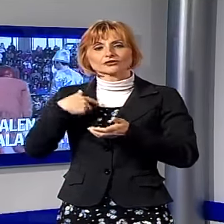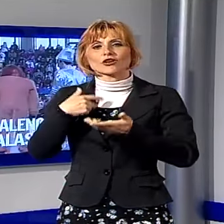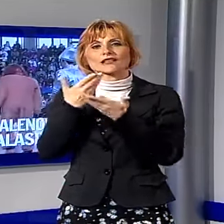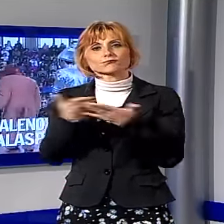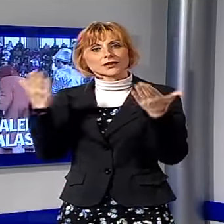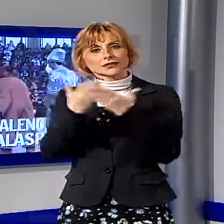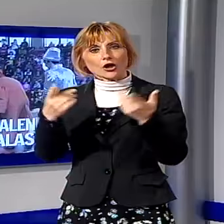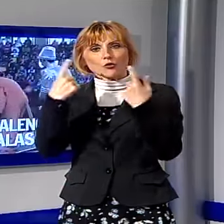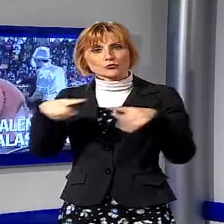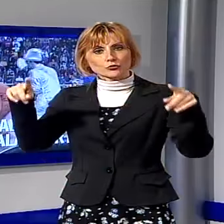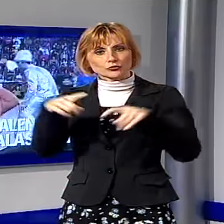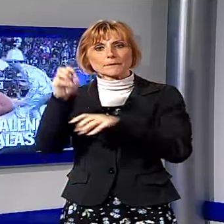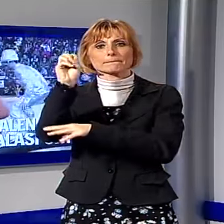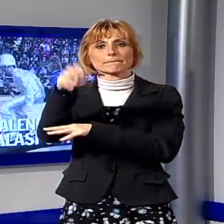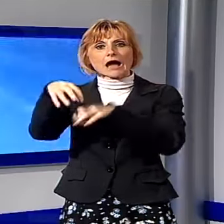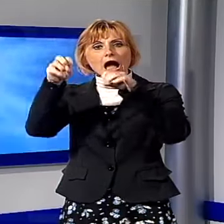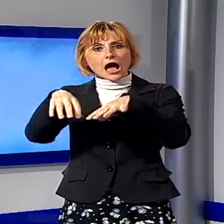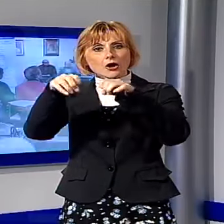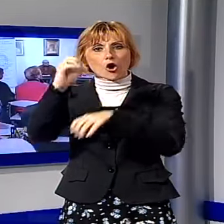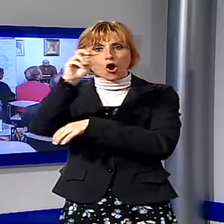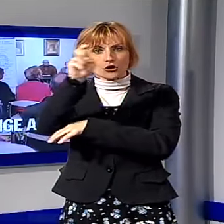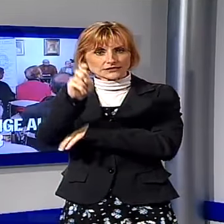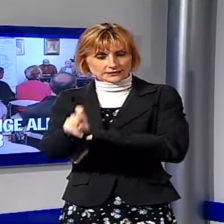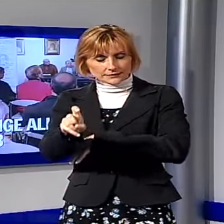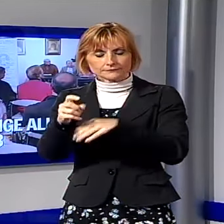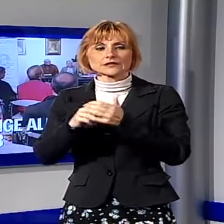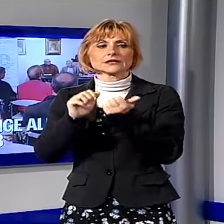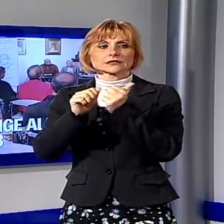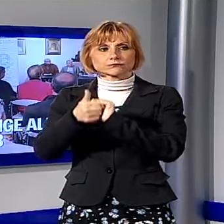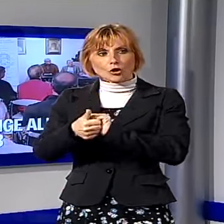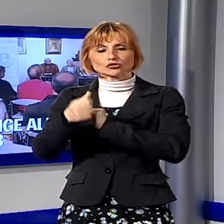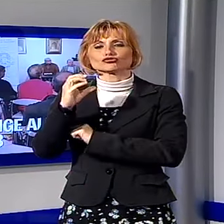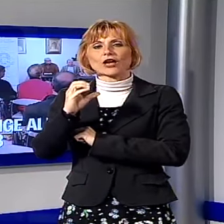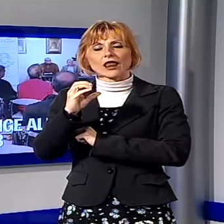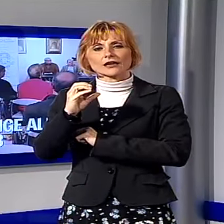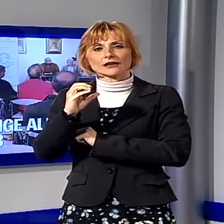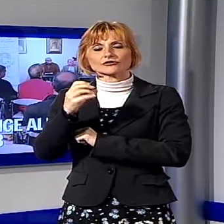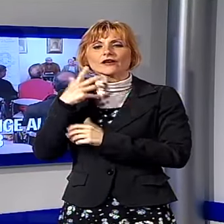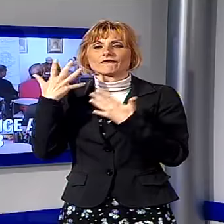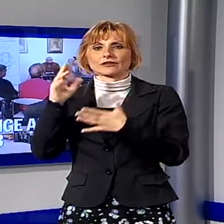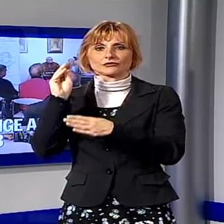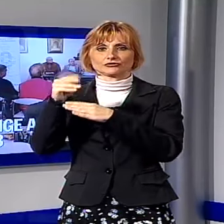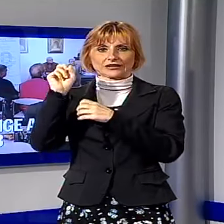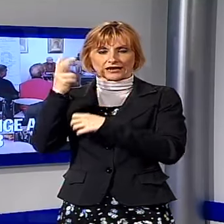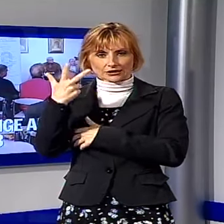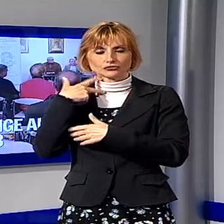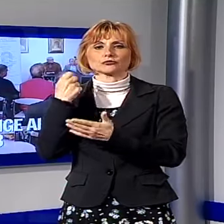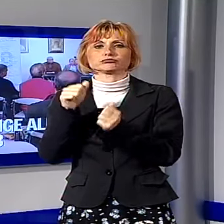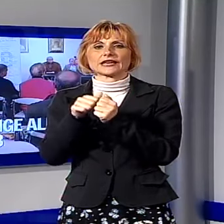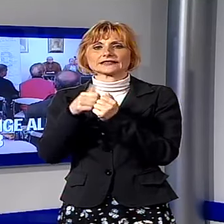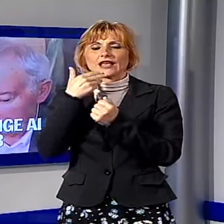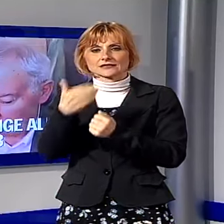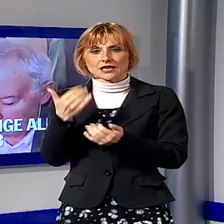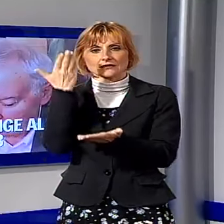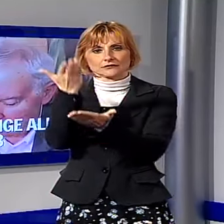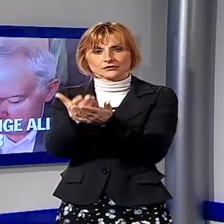musical Il Mago di Oz. Lo sport e lo challenge allievi ha fatto 13, presentata a Pietrasanta la competizione